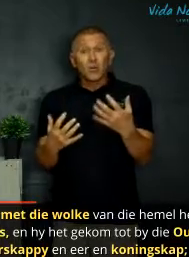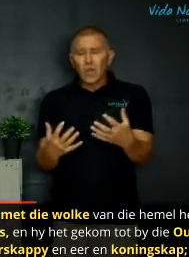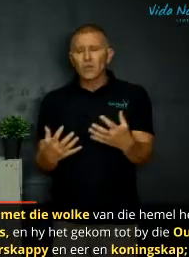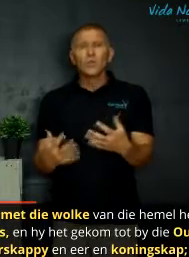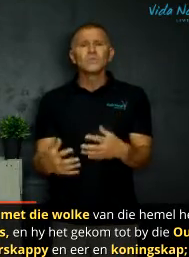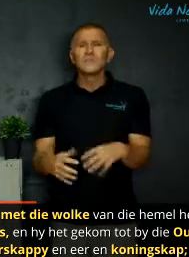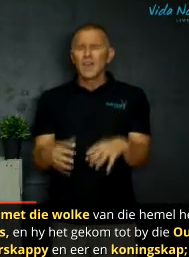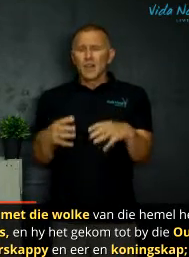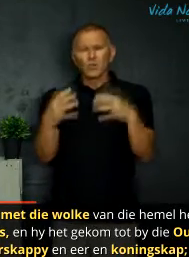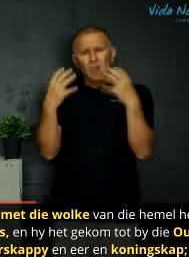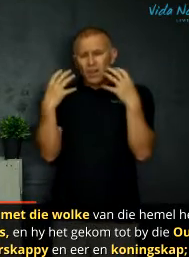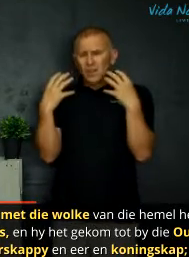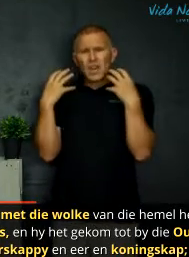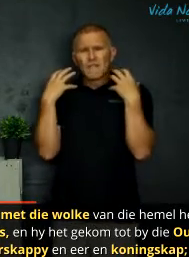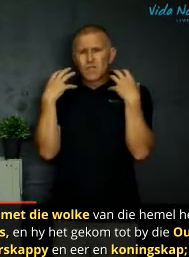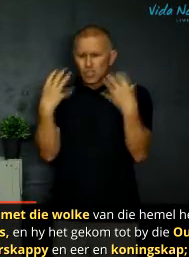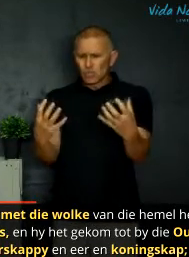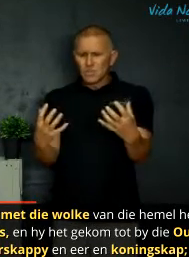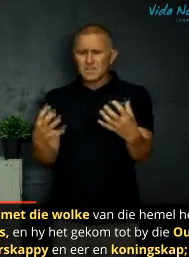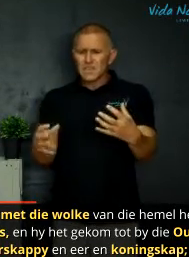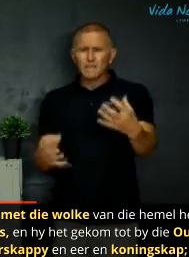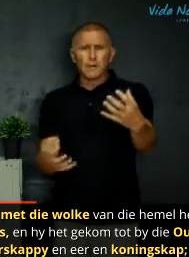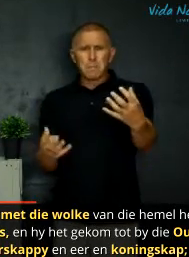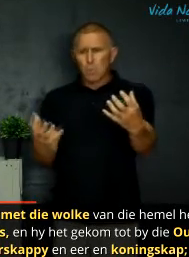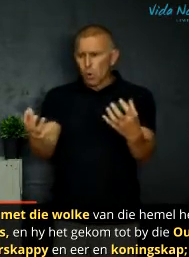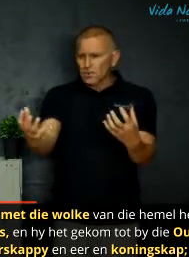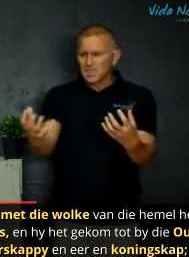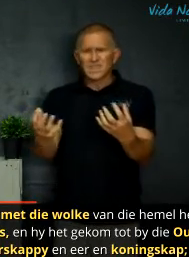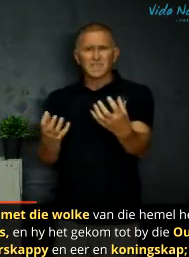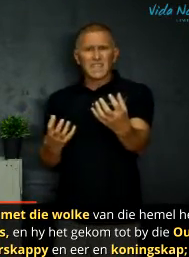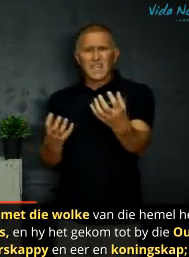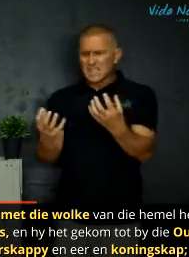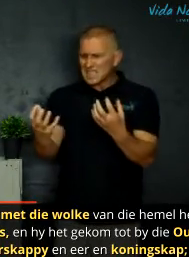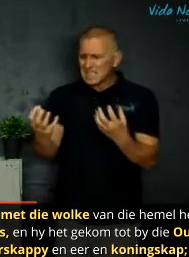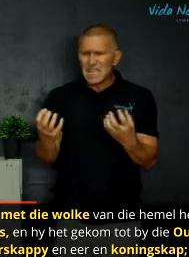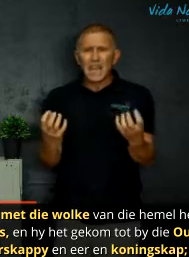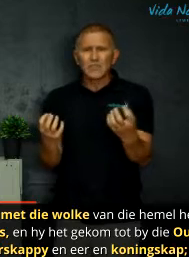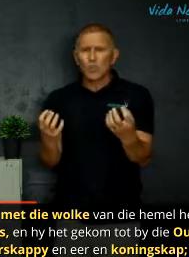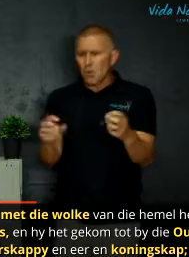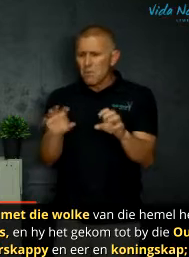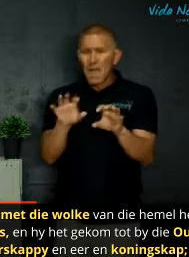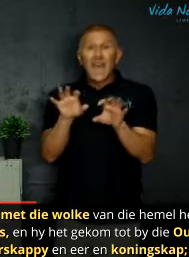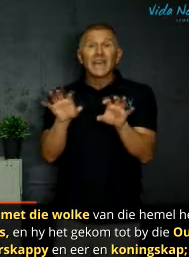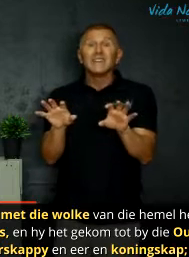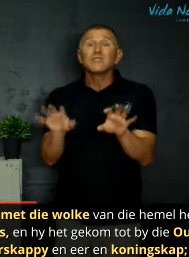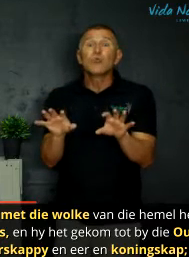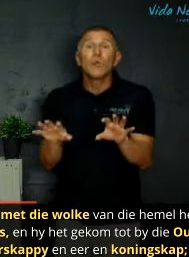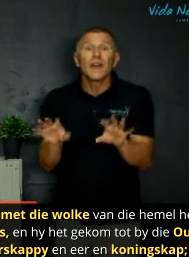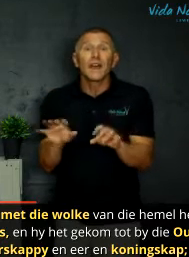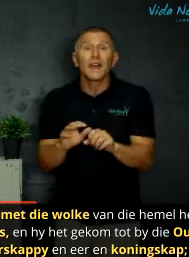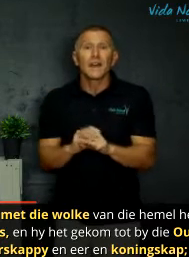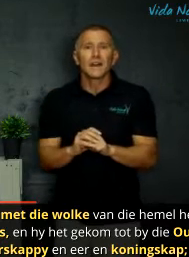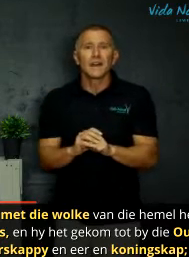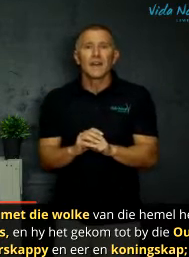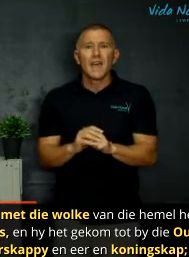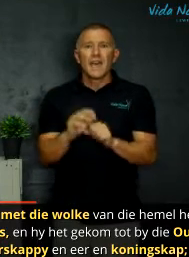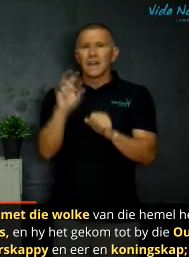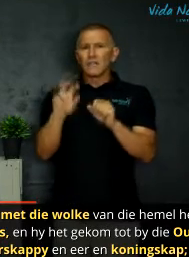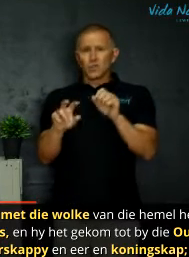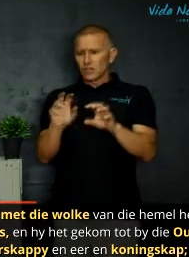hoor ons hoe Daniel een visioen sien van monsters wat uit die see uitkom en dis koninkryke. En dan word